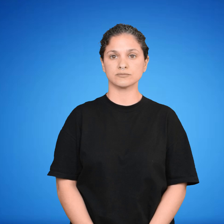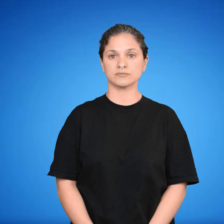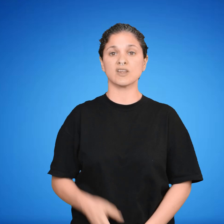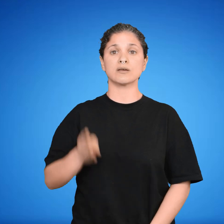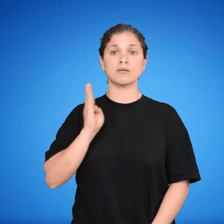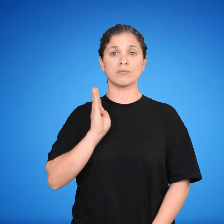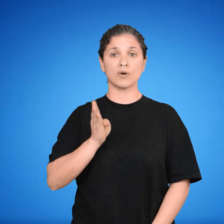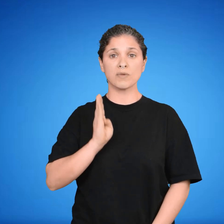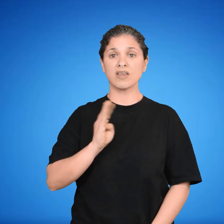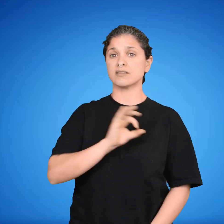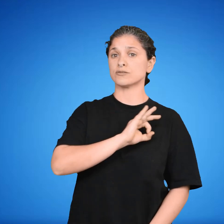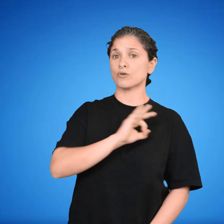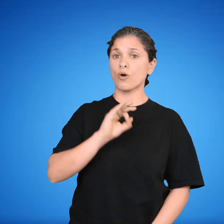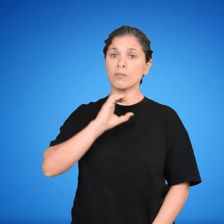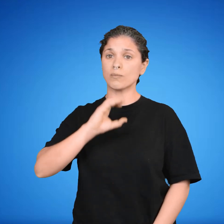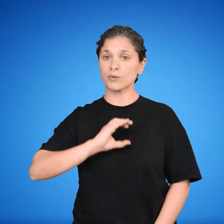Propiedades físicas de los gases.